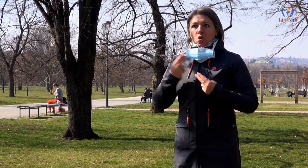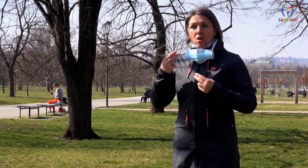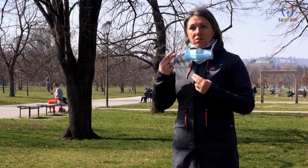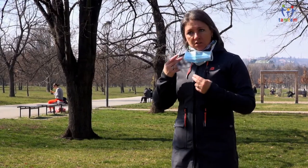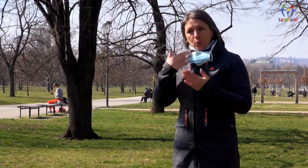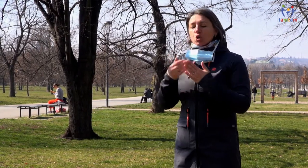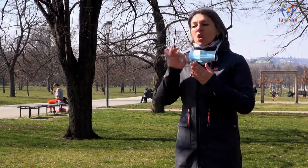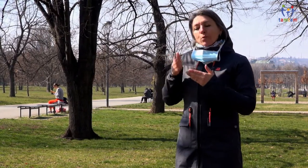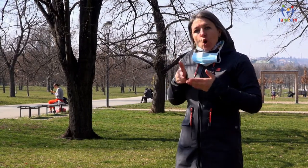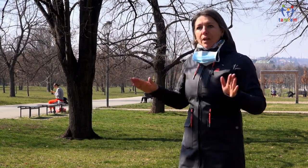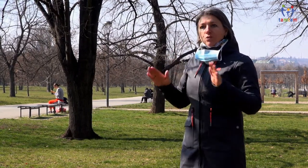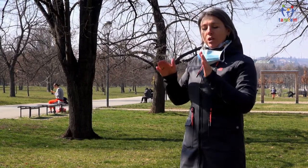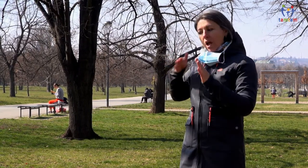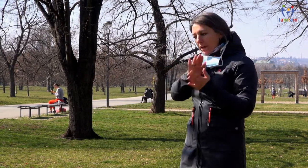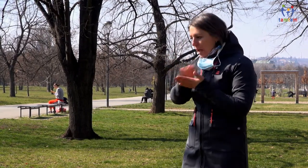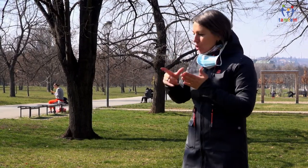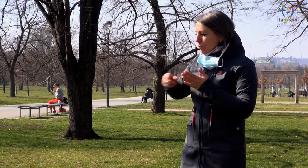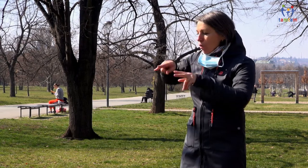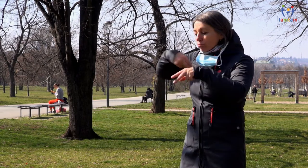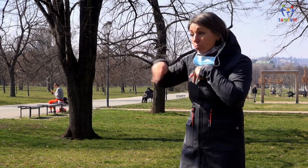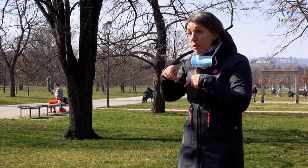mluvit o tom, jak rozumí té situaci.